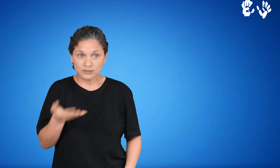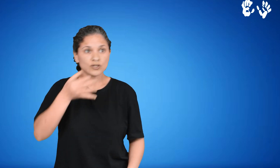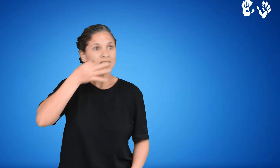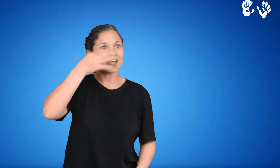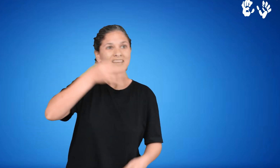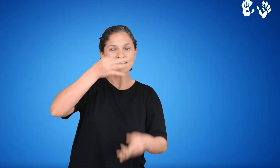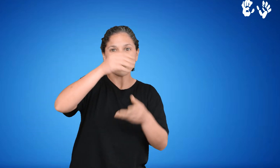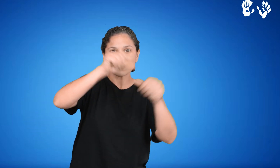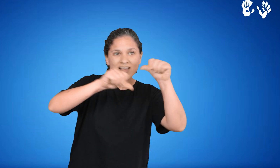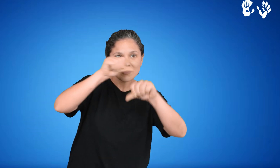obtenida.